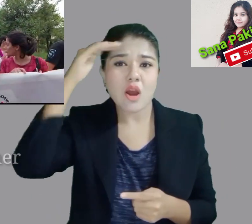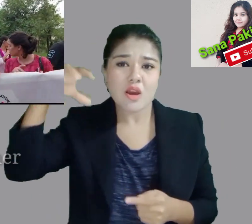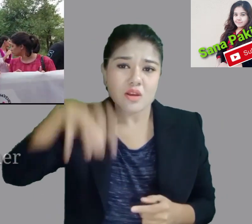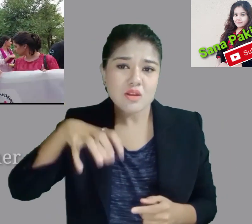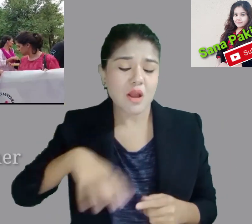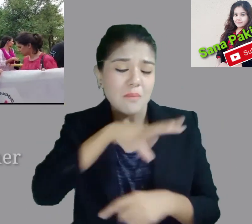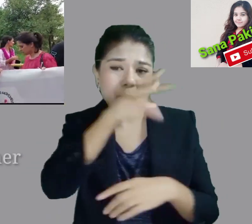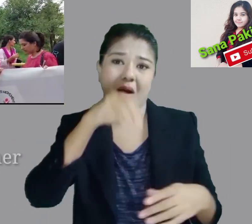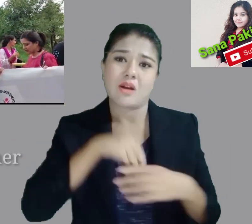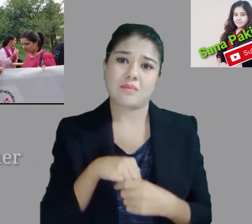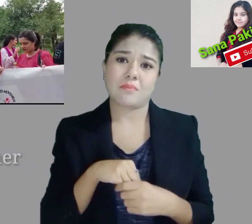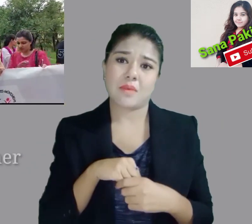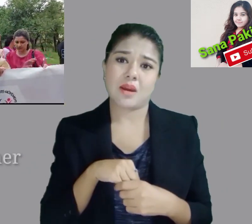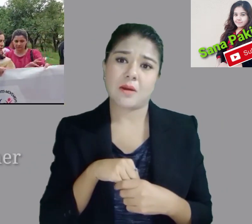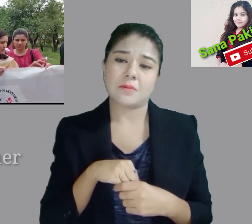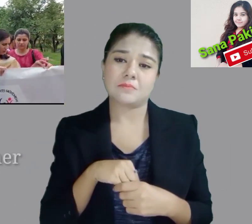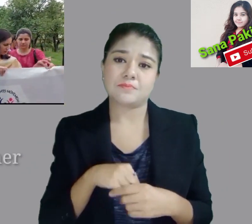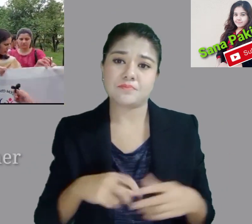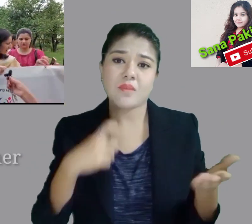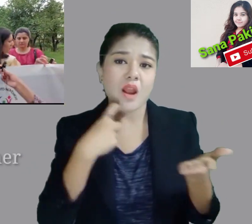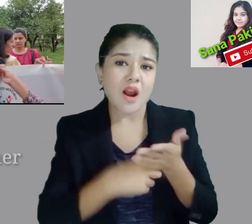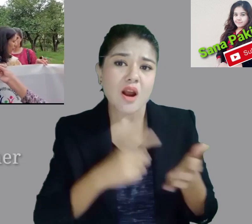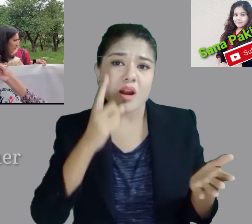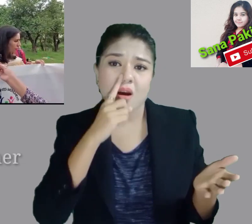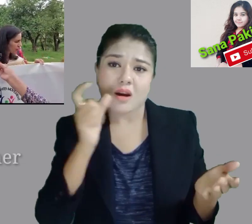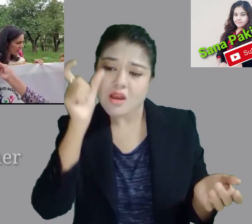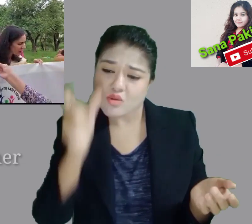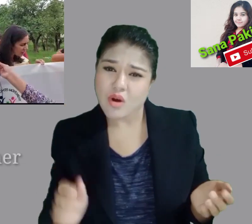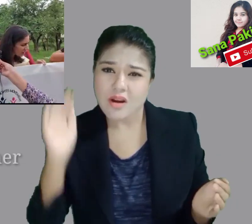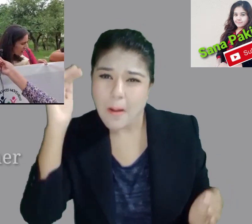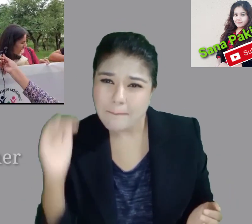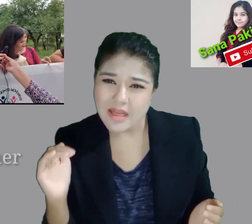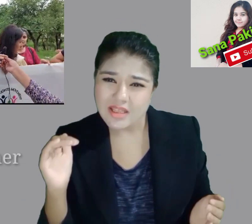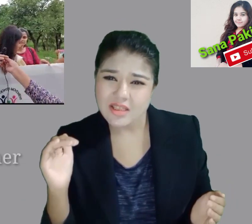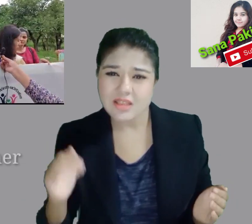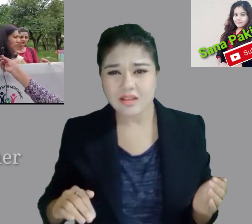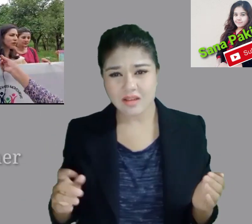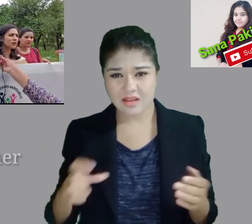اپنا پورا تعلق کرونا آپ کو بتا